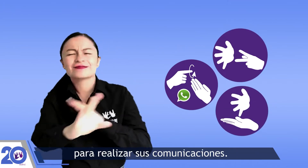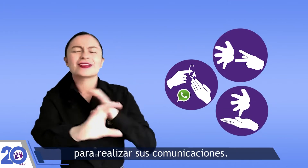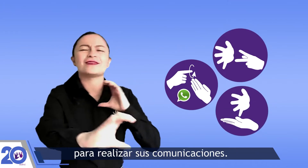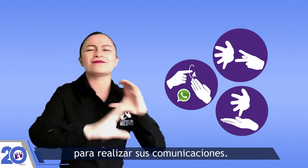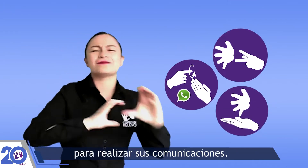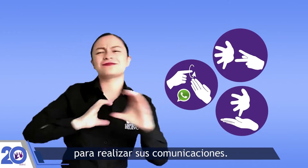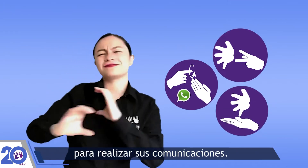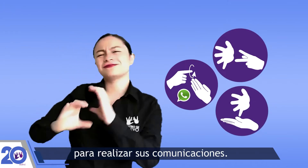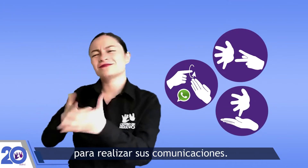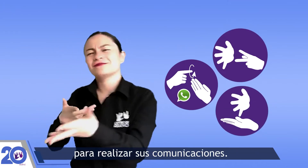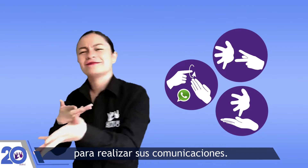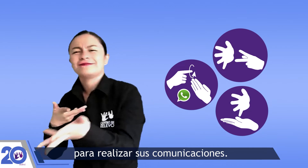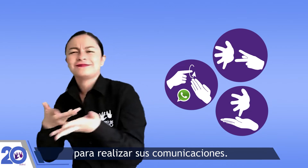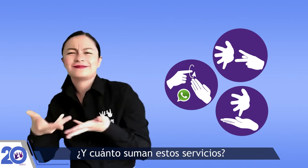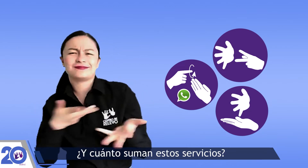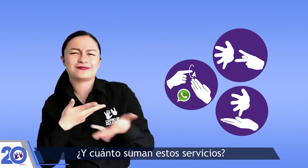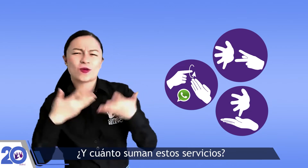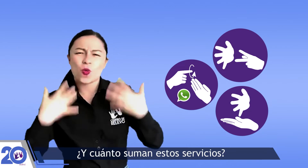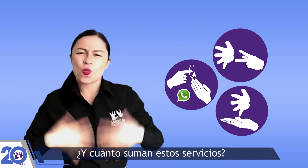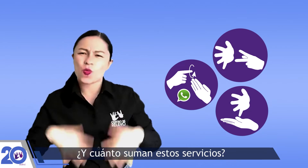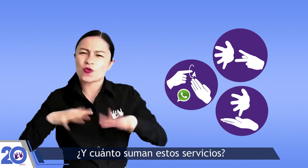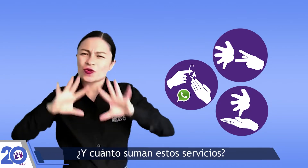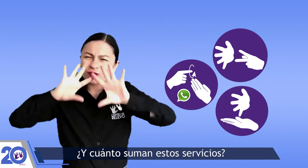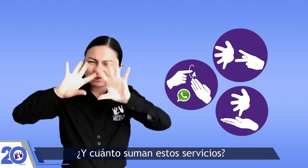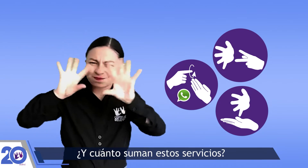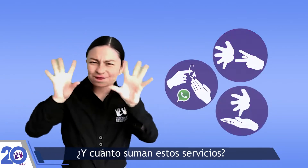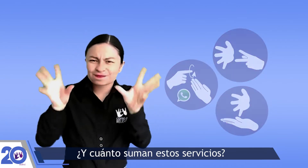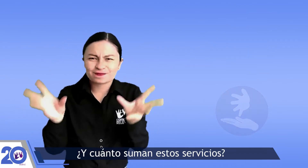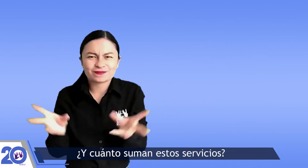comunicaciones. ¿Y cuánto suman estos servicios?